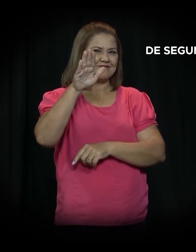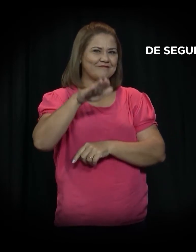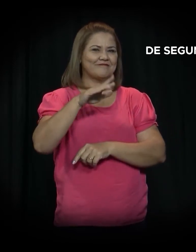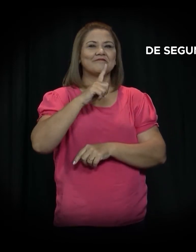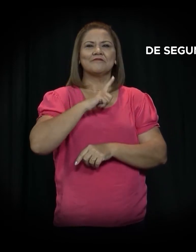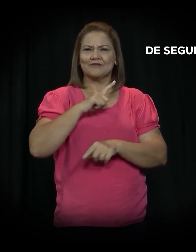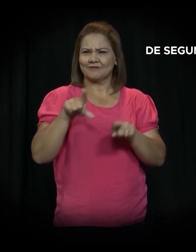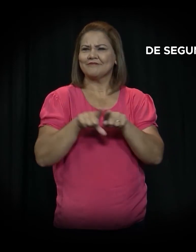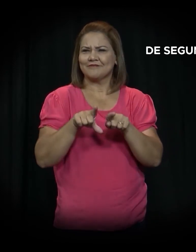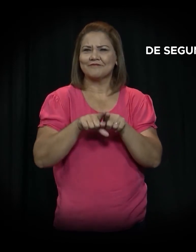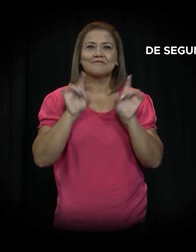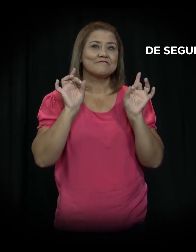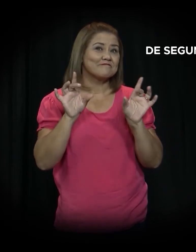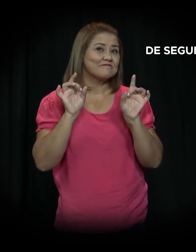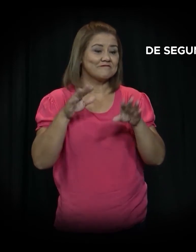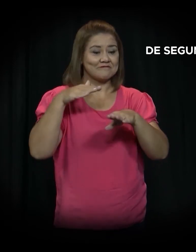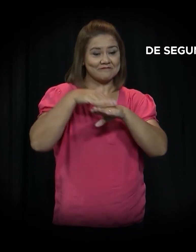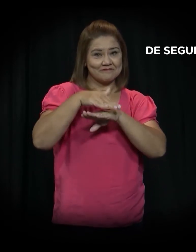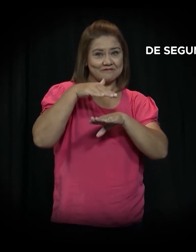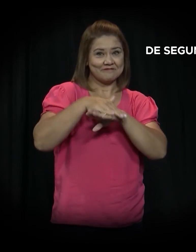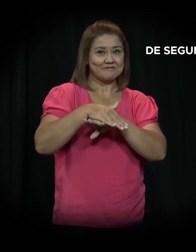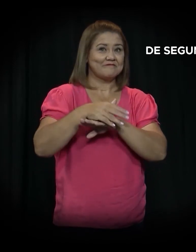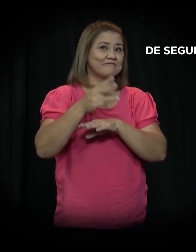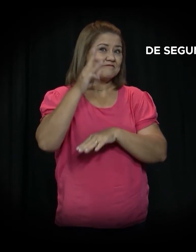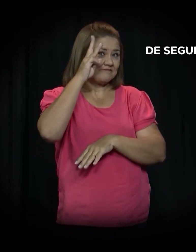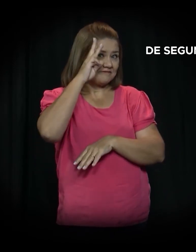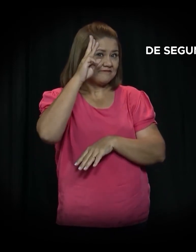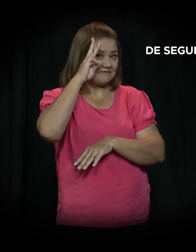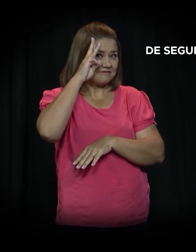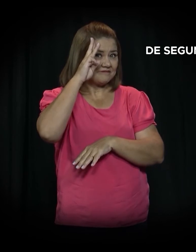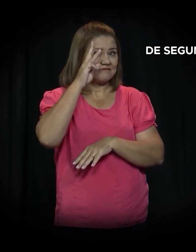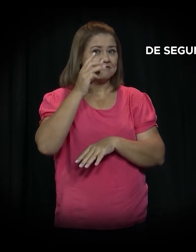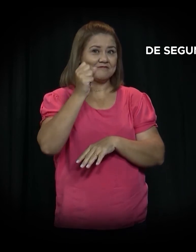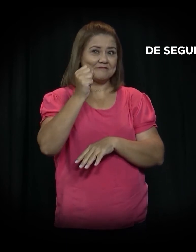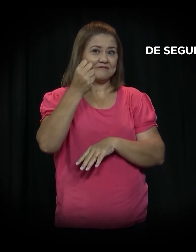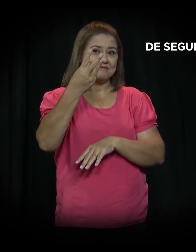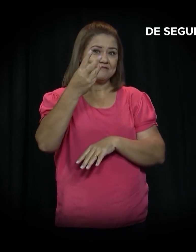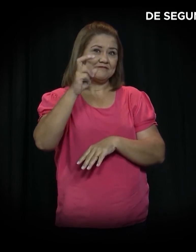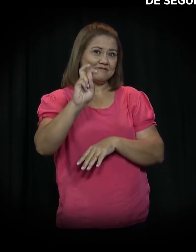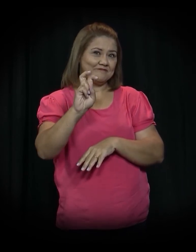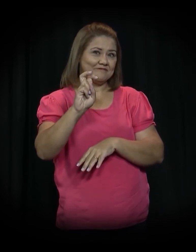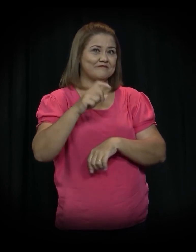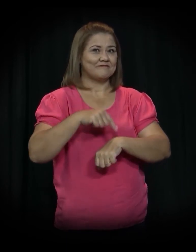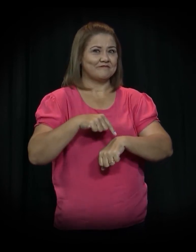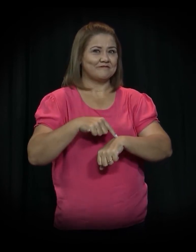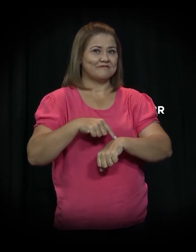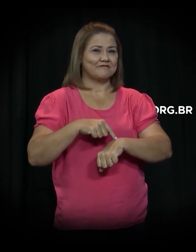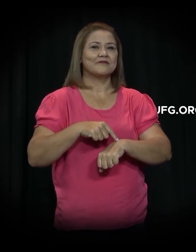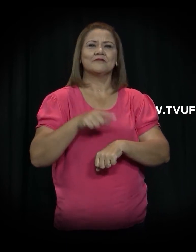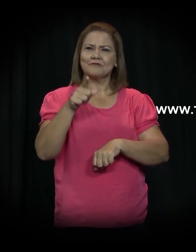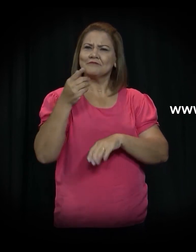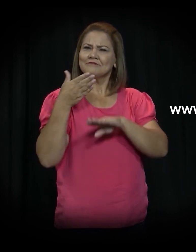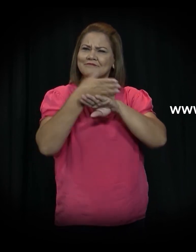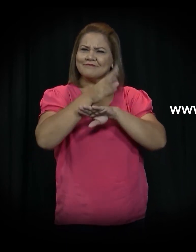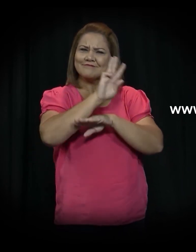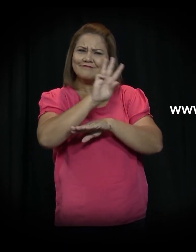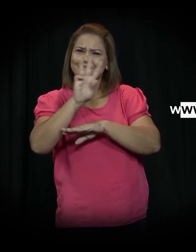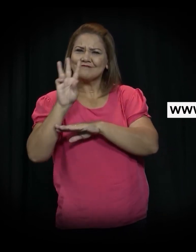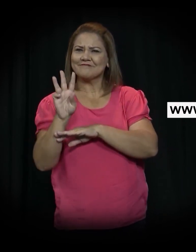especial toda terça às oito e trinta e cinco da noite. Acesse o site da TV UFG e confira nossa